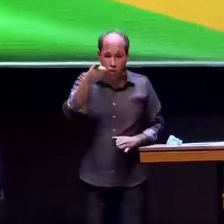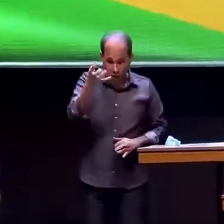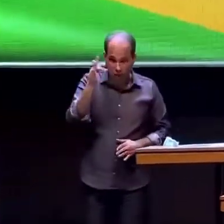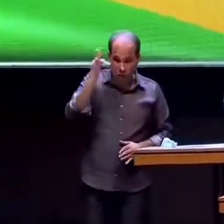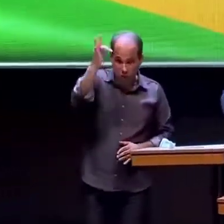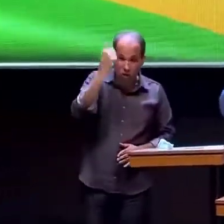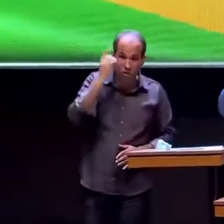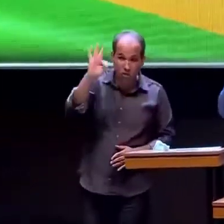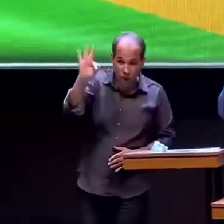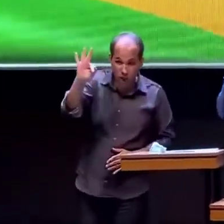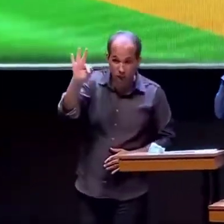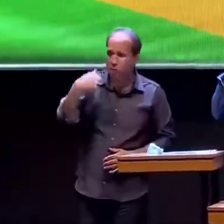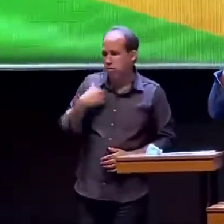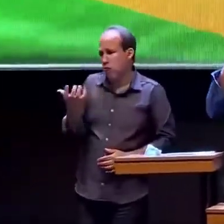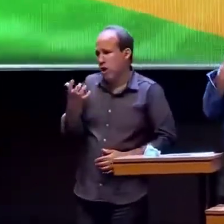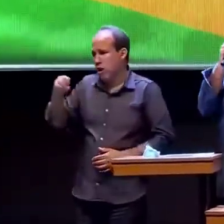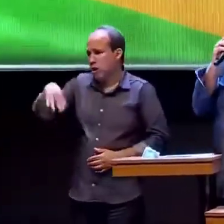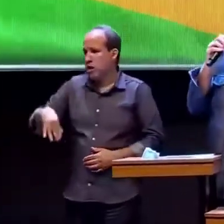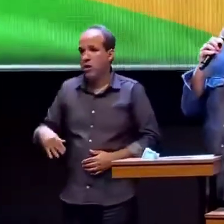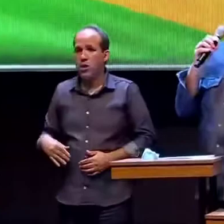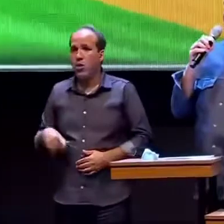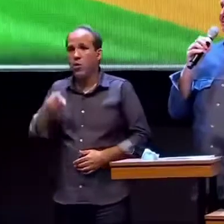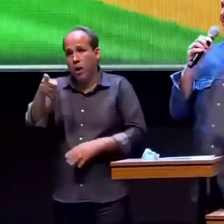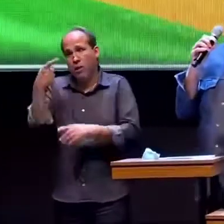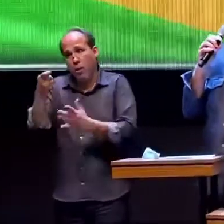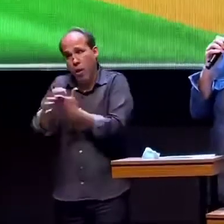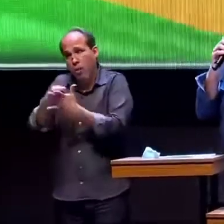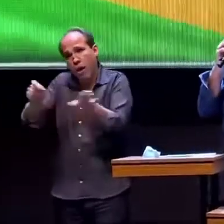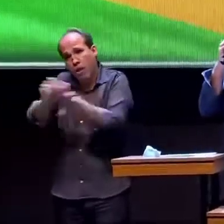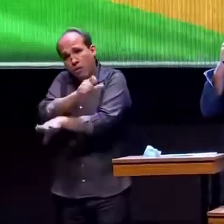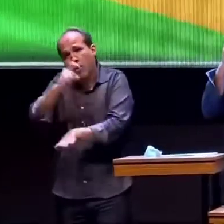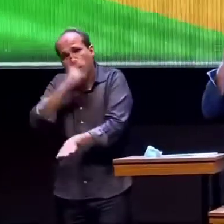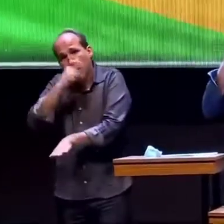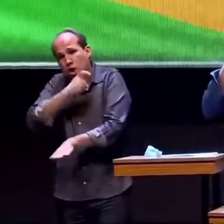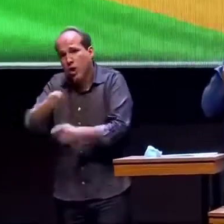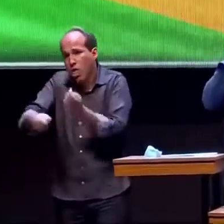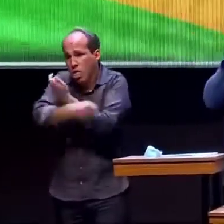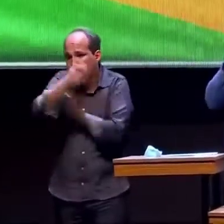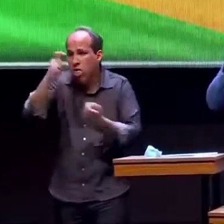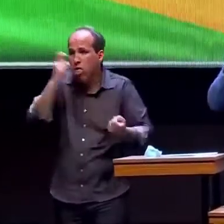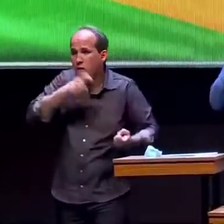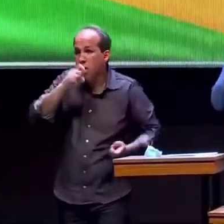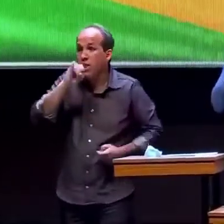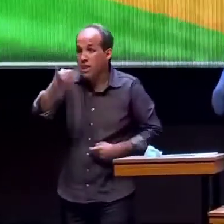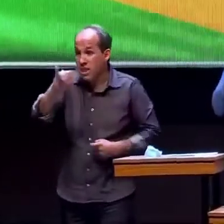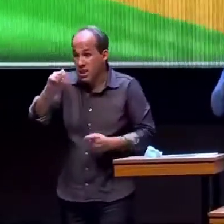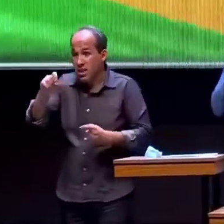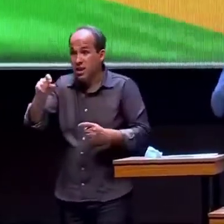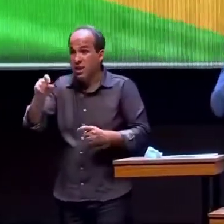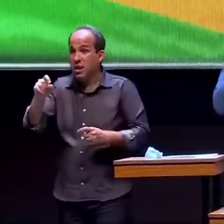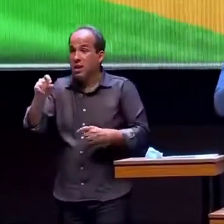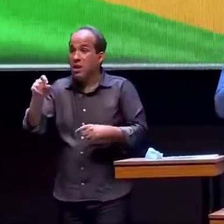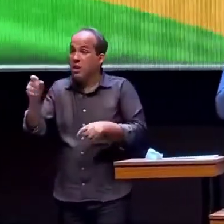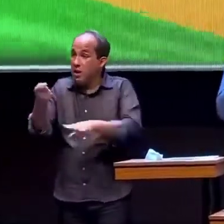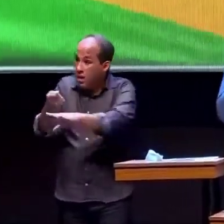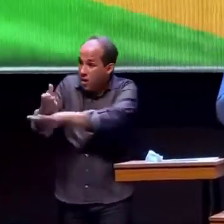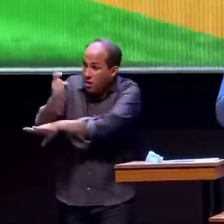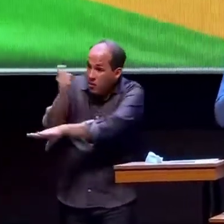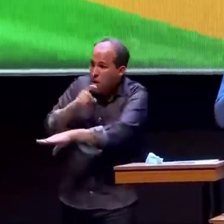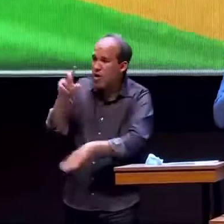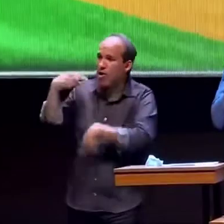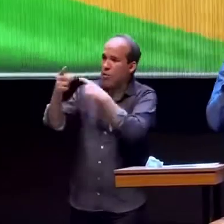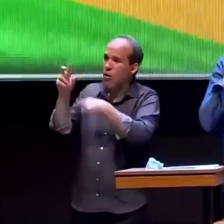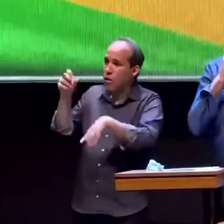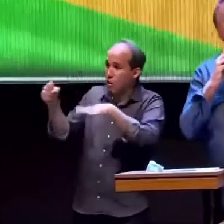eleger federal ele falou quero então você tem que mentir porque o outro cara vai prometer emprego para ele vai ganhar o